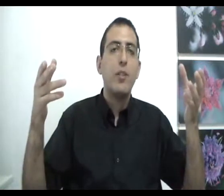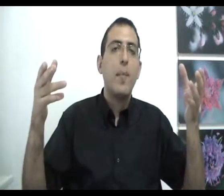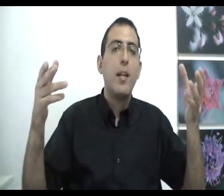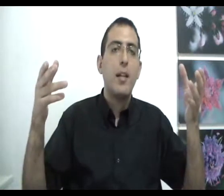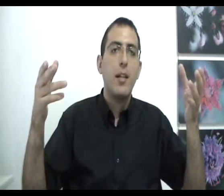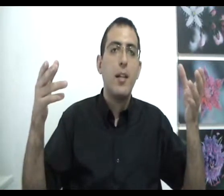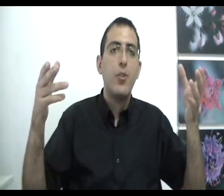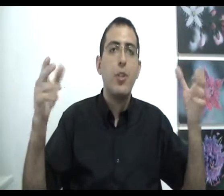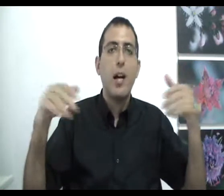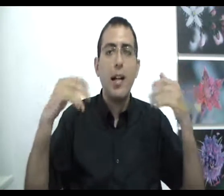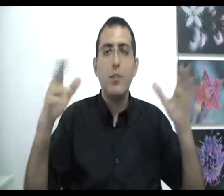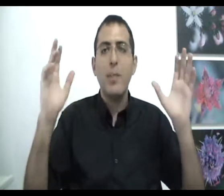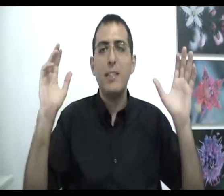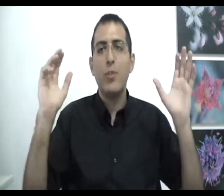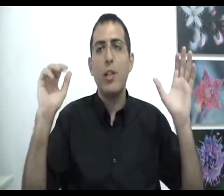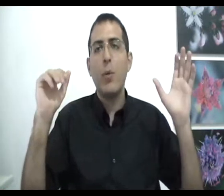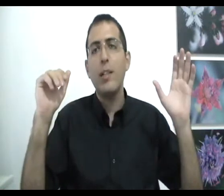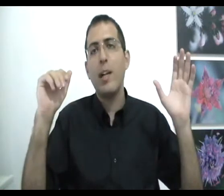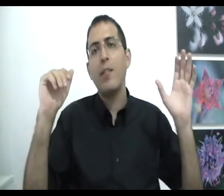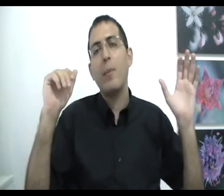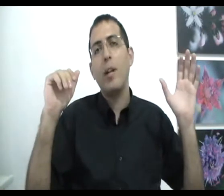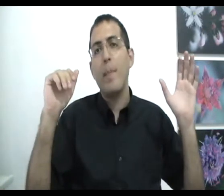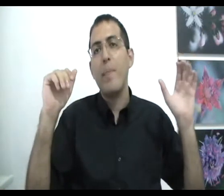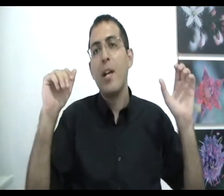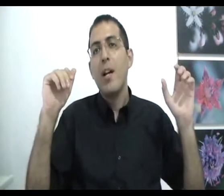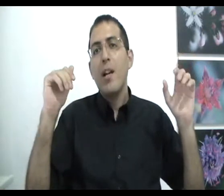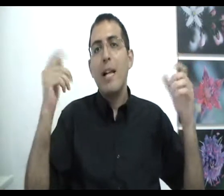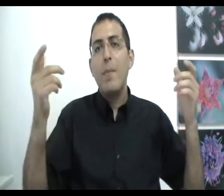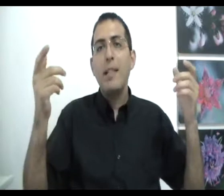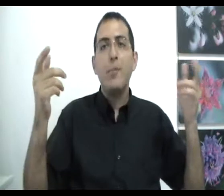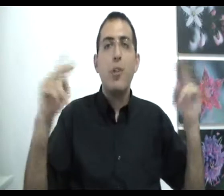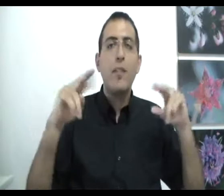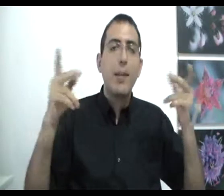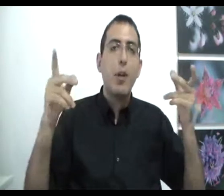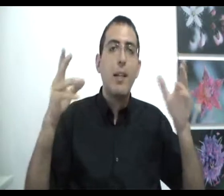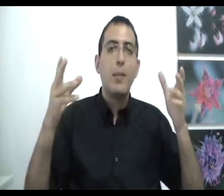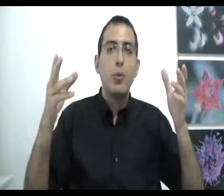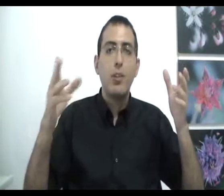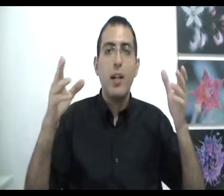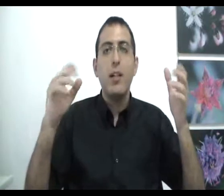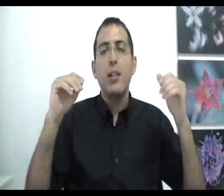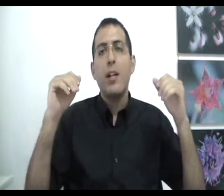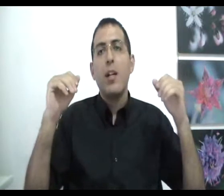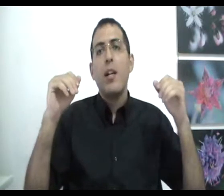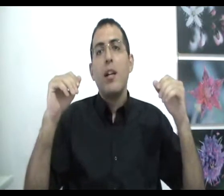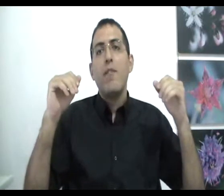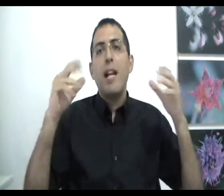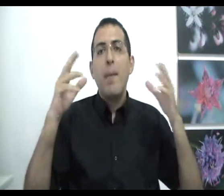אותם לשיטה אחת וזו בעצם השיטה הרוחנית הכי טובה בעולם ולמה בעצם שני הדברים שאמרתי עם אותו דבר ולמה